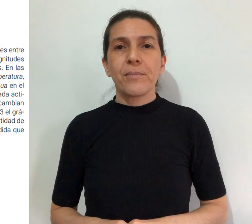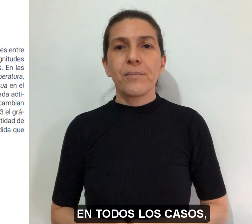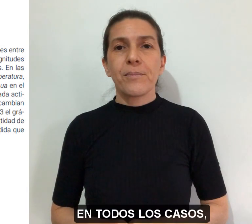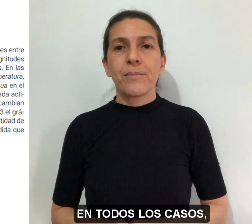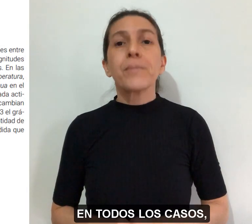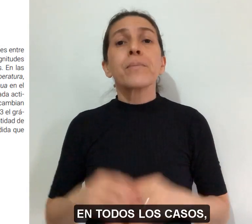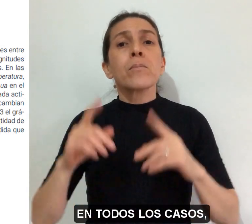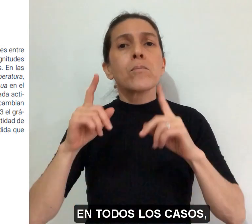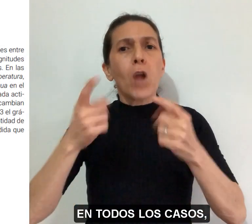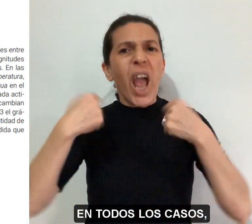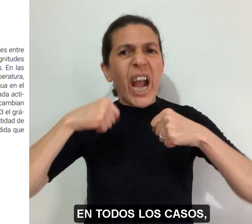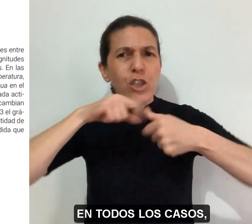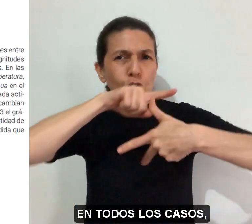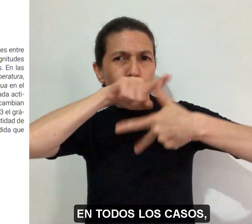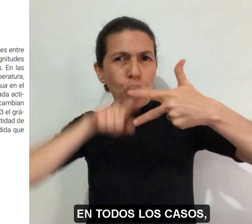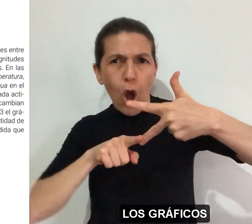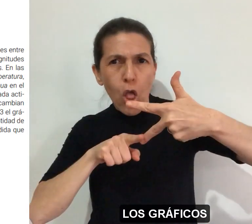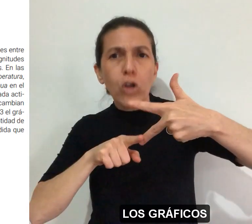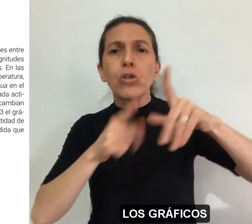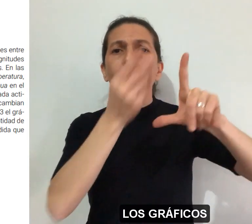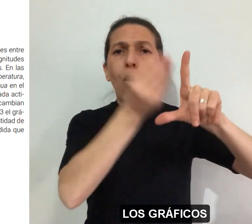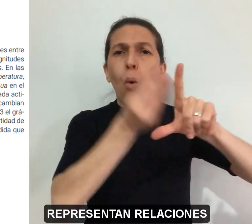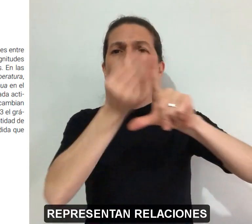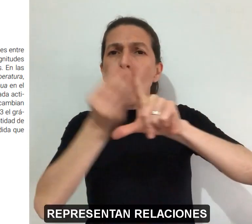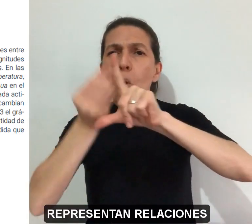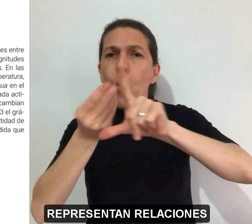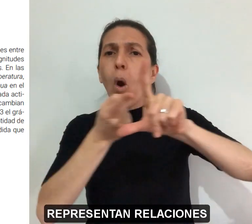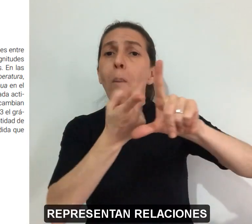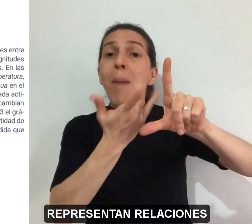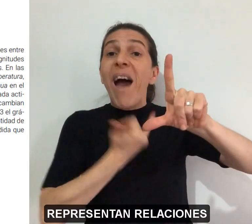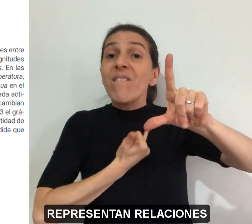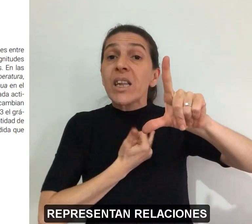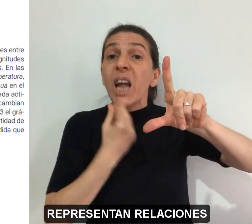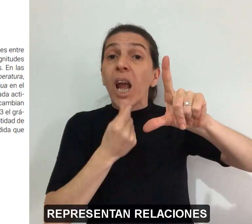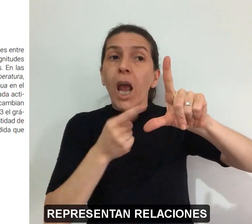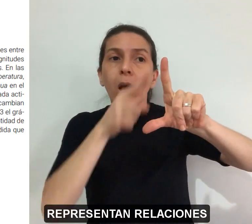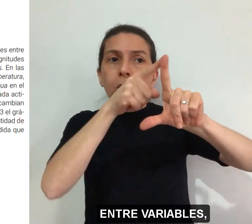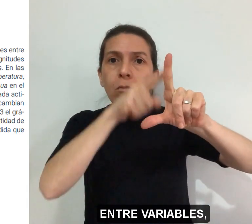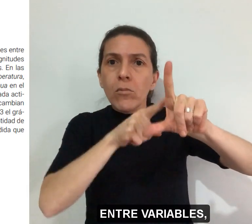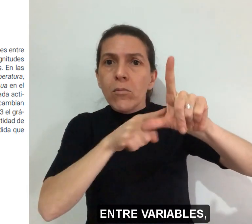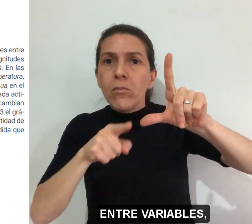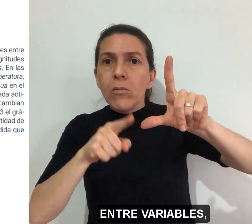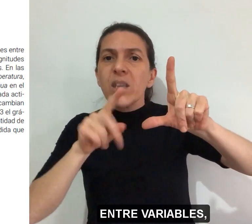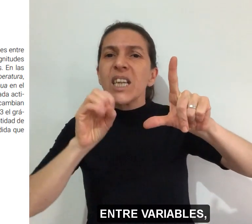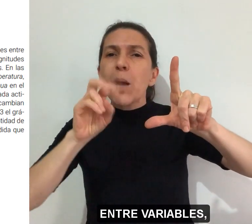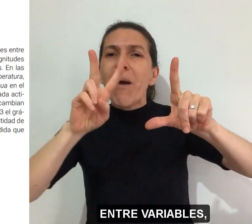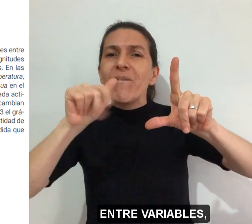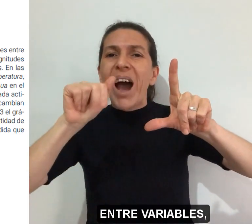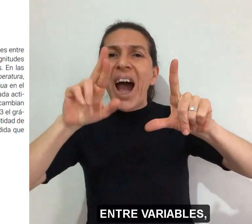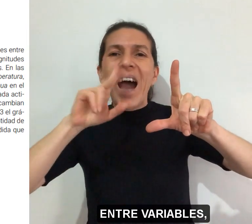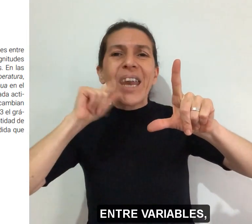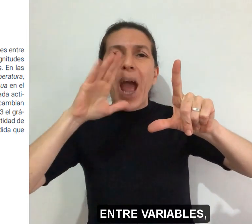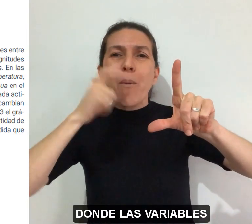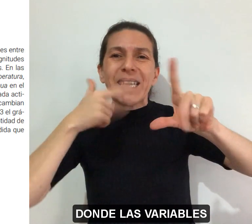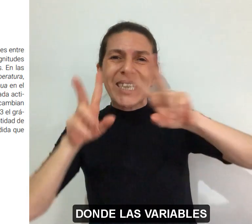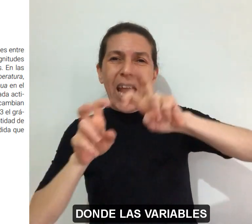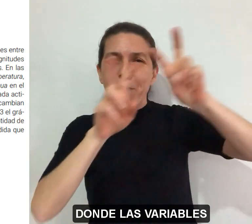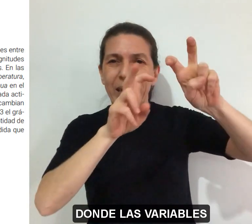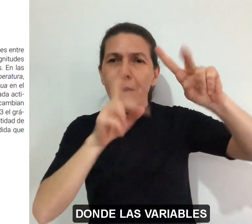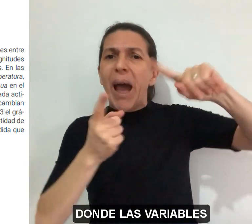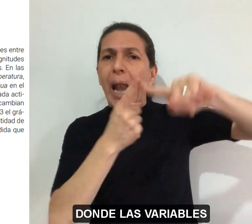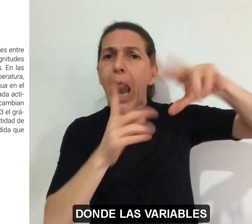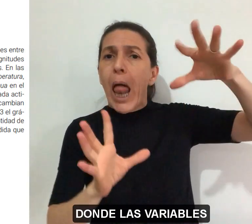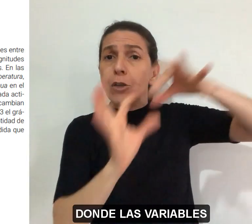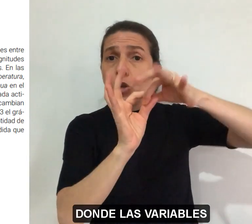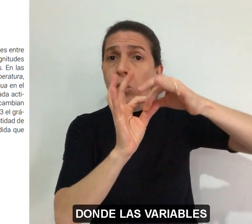En todos los casos los gráficos representan relaciones entre variables donde